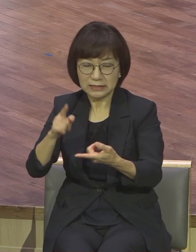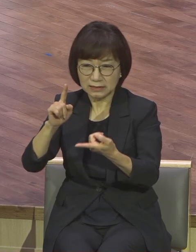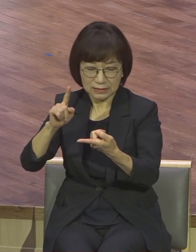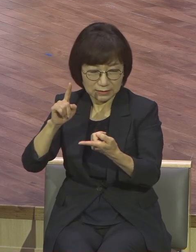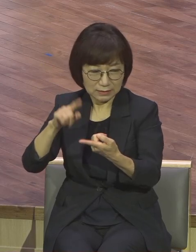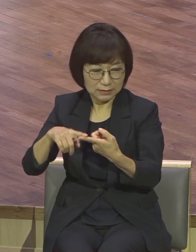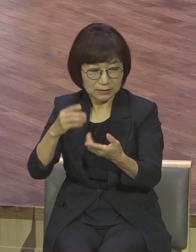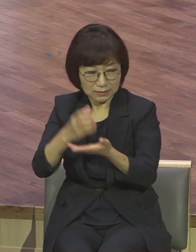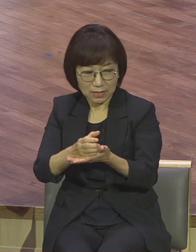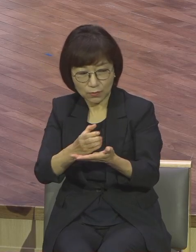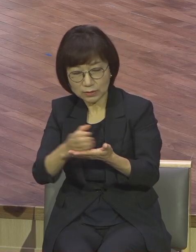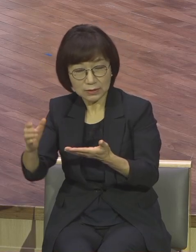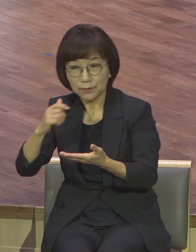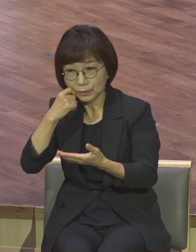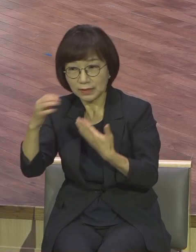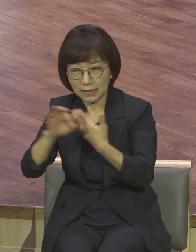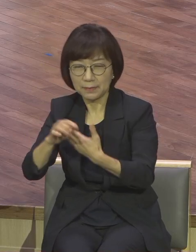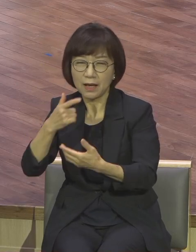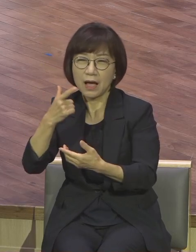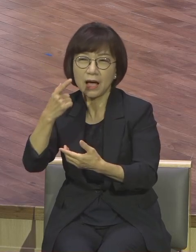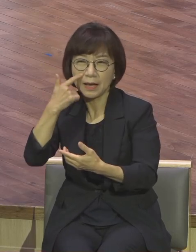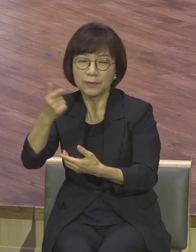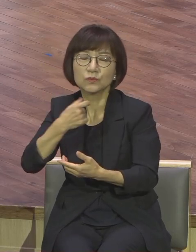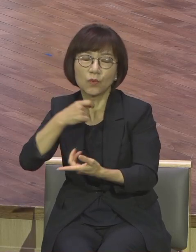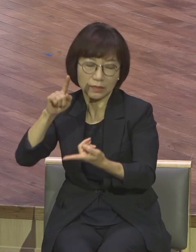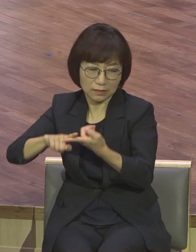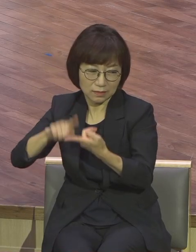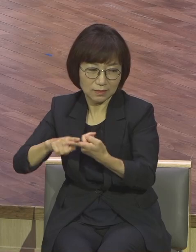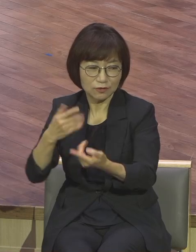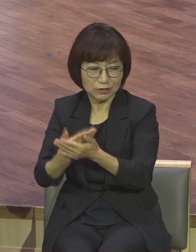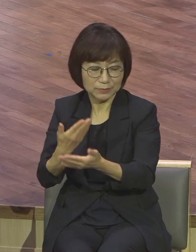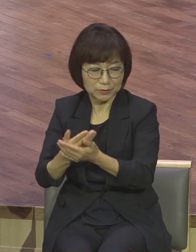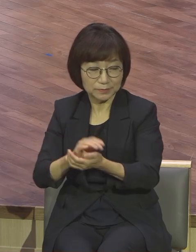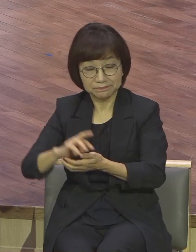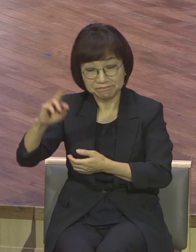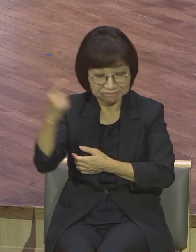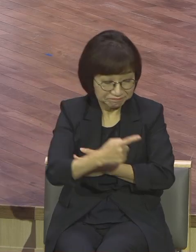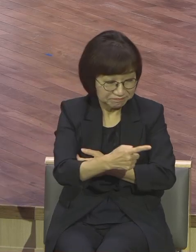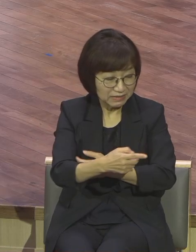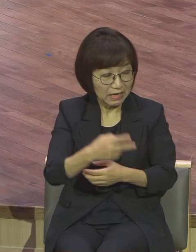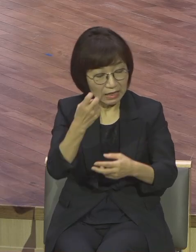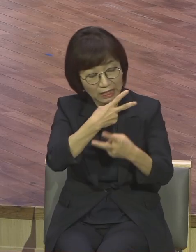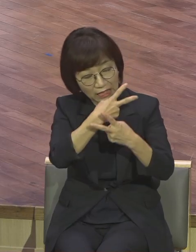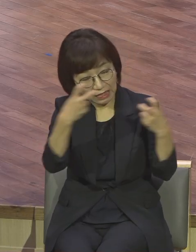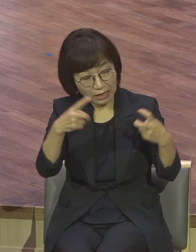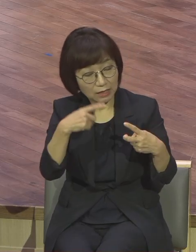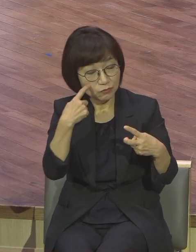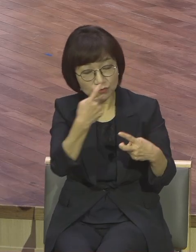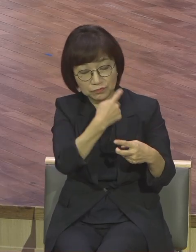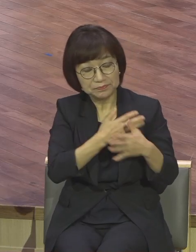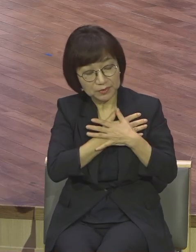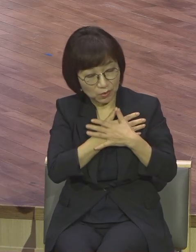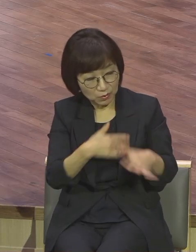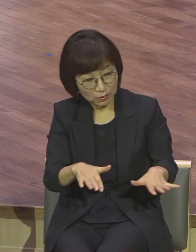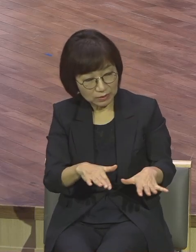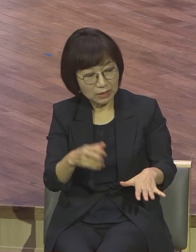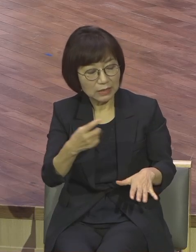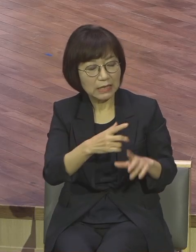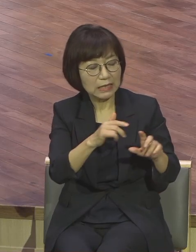원하나이다 하시고 다시 오사 보신 즉 그들이 잔이 이는 그들의 눈이 피곤하 밀러라 또 그들을 두시고 나아가 세 번째 같은